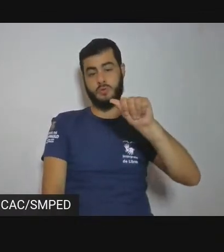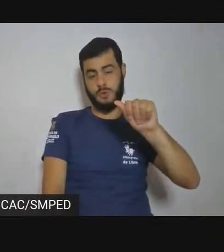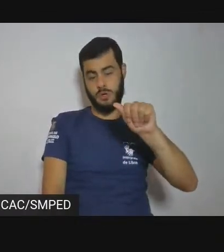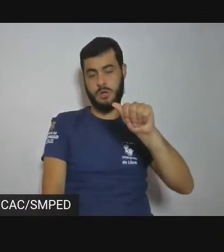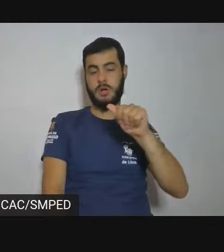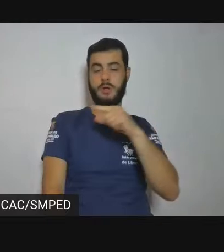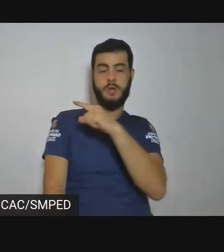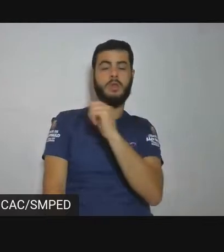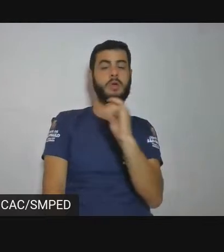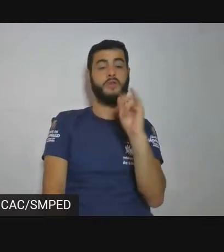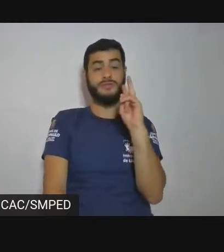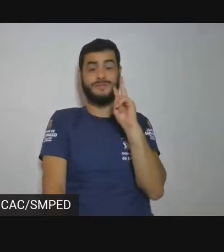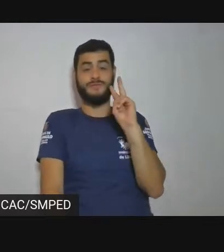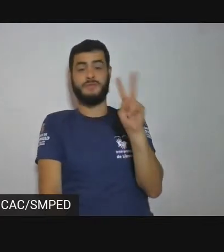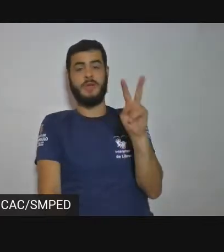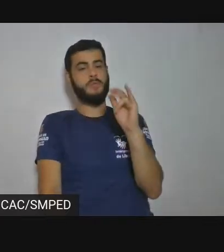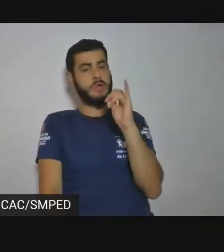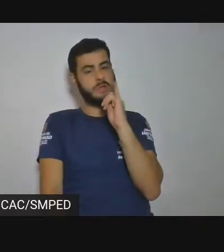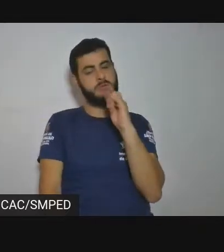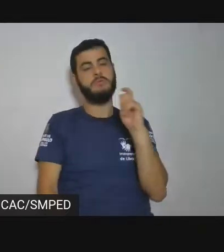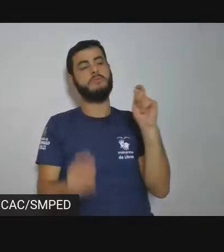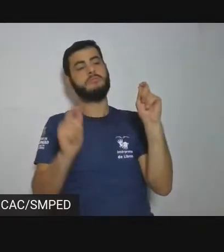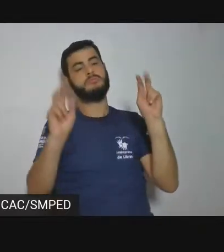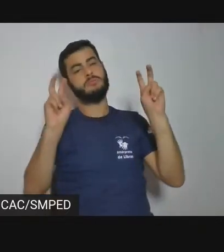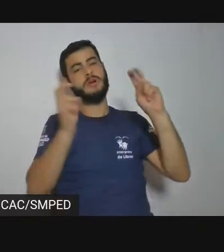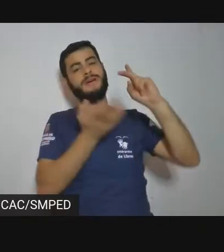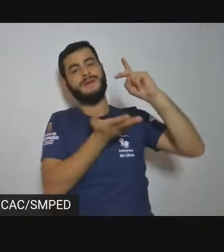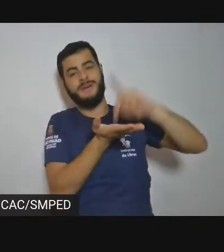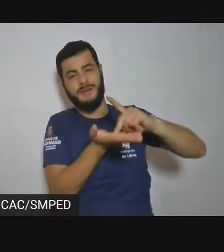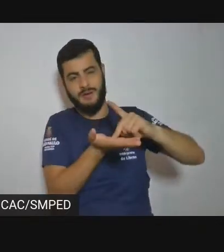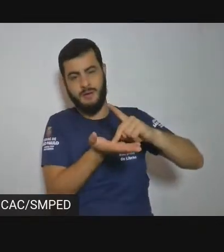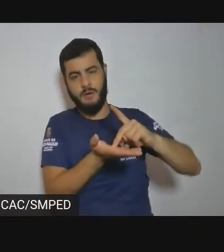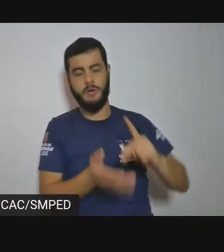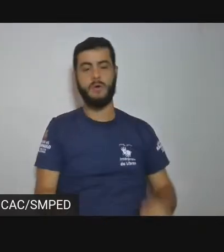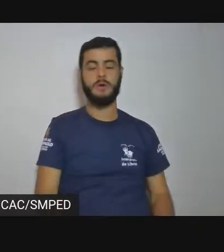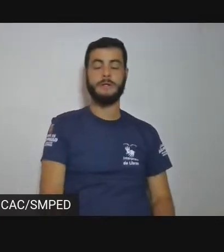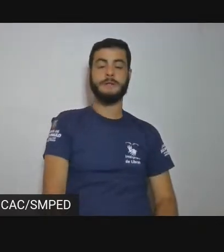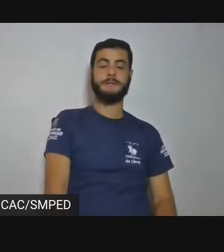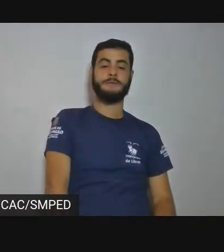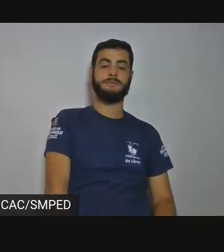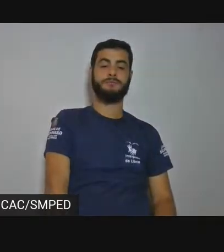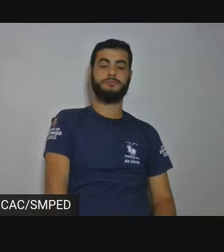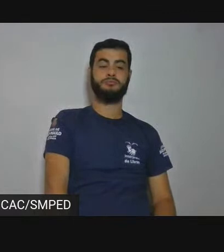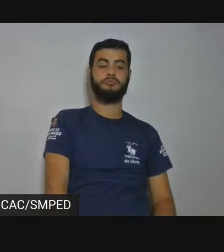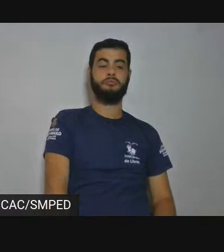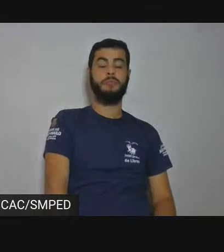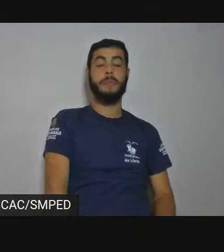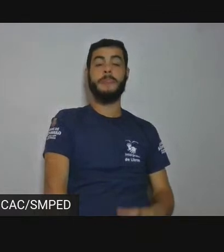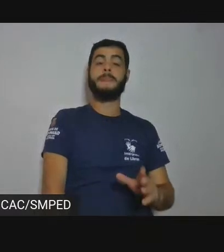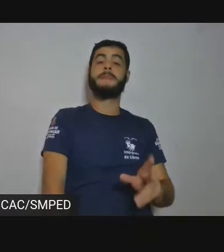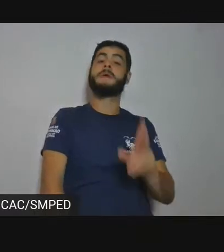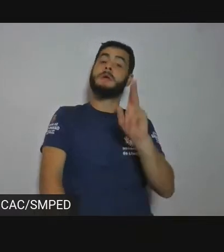reais, entre aspas, ao mesmo tempo são construídas, quer dizer,